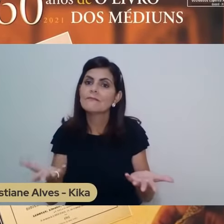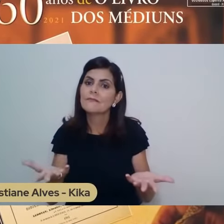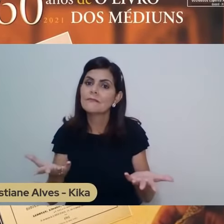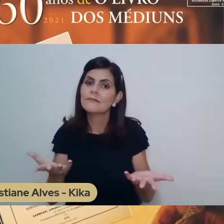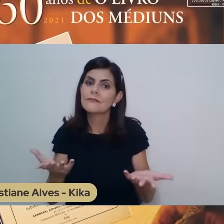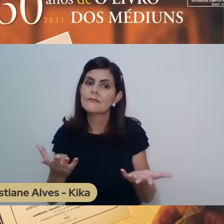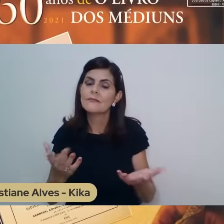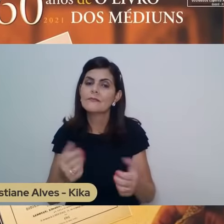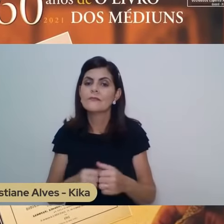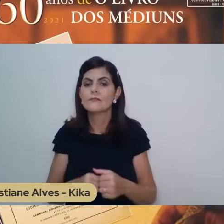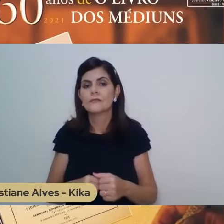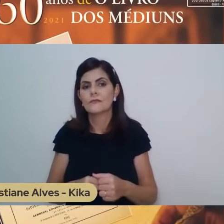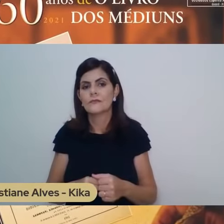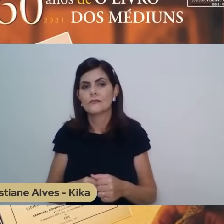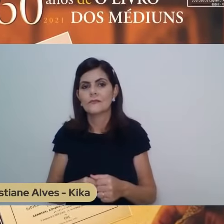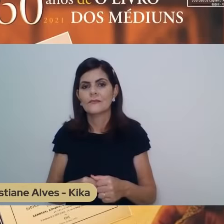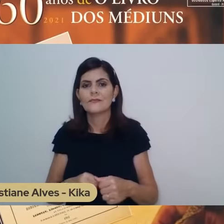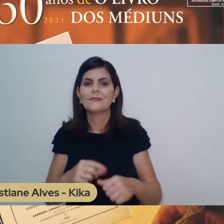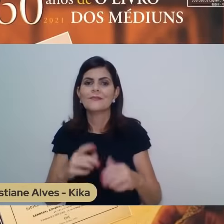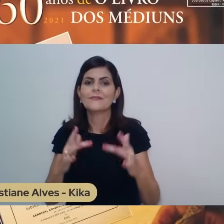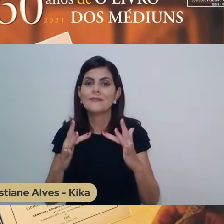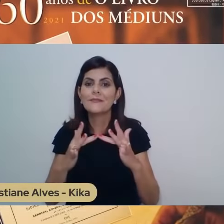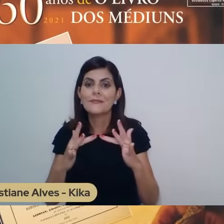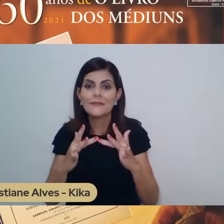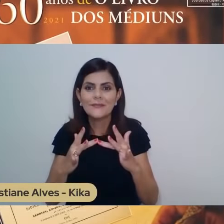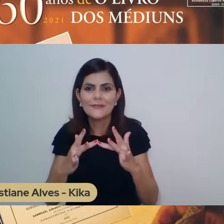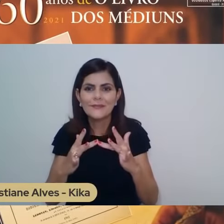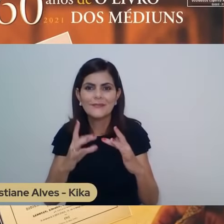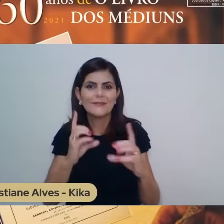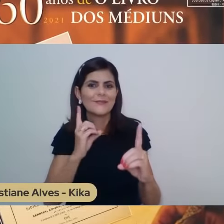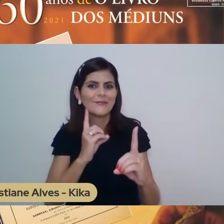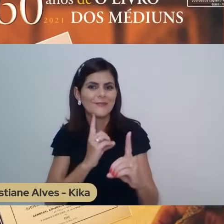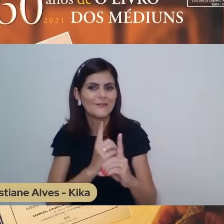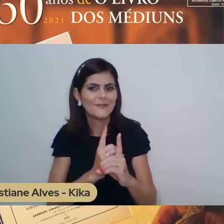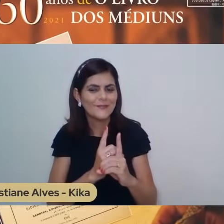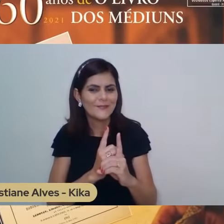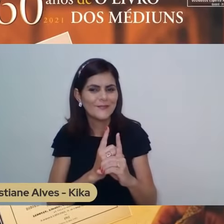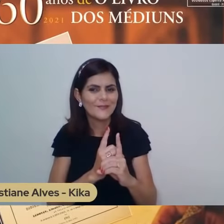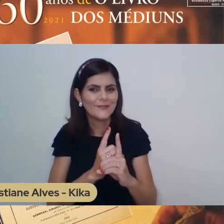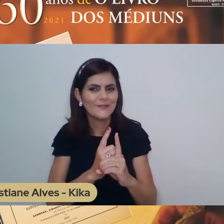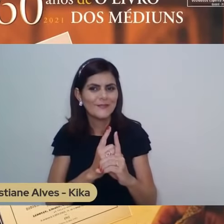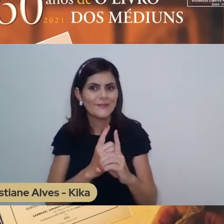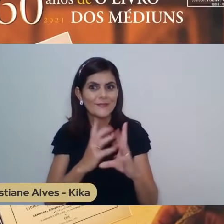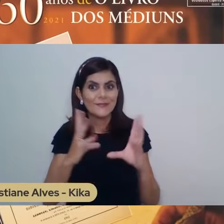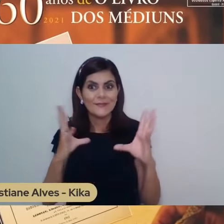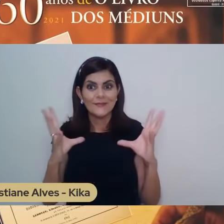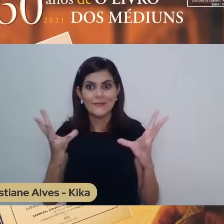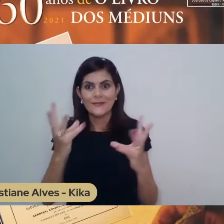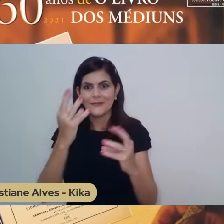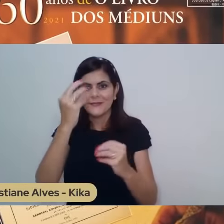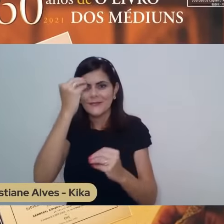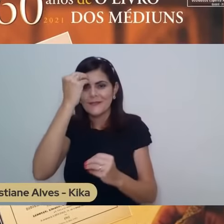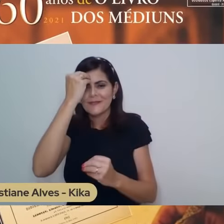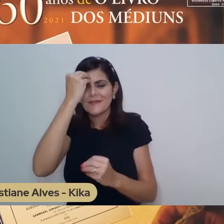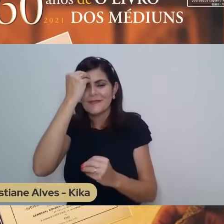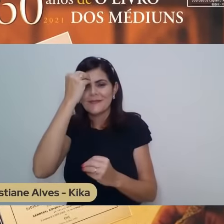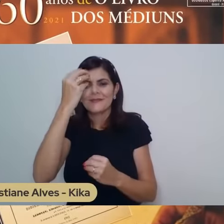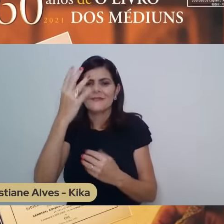tem esse contato, esse encontro. Desabrocha-lhe a mediunidade inesperadamente.